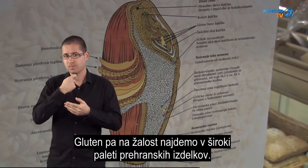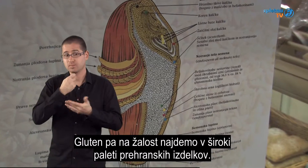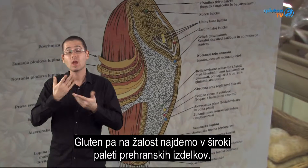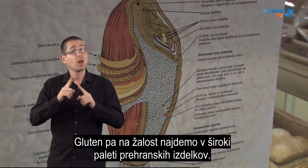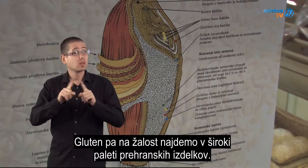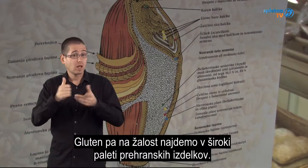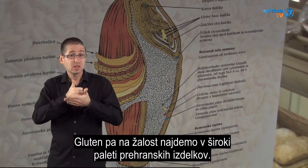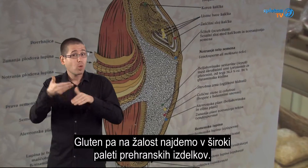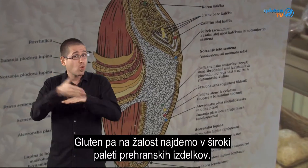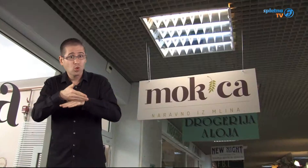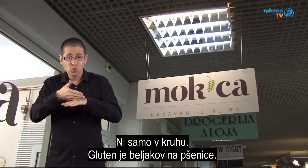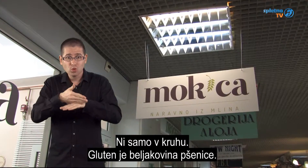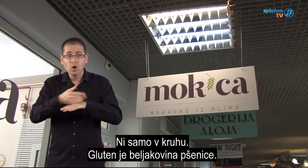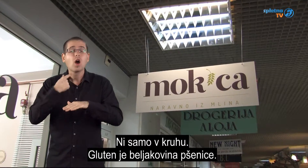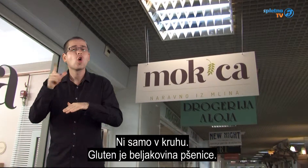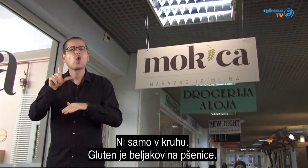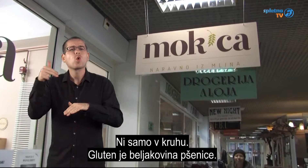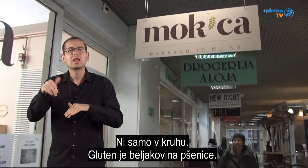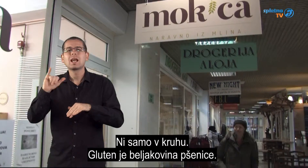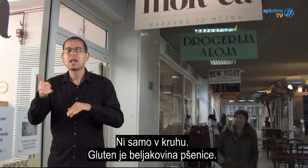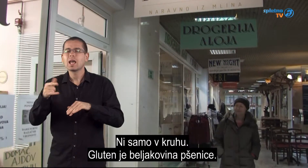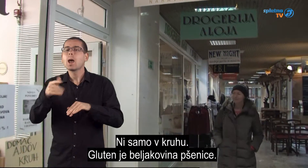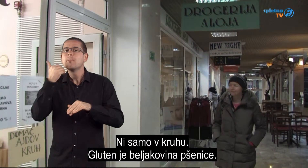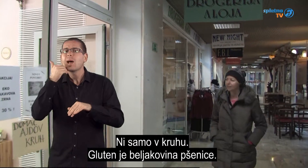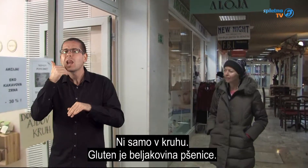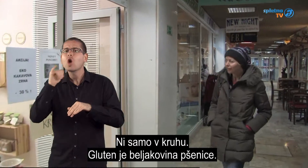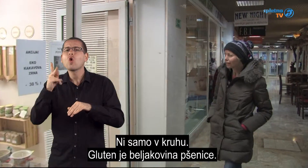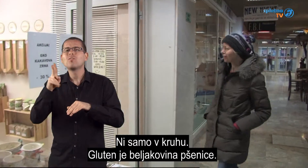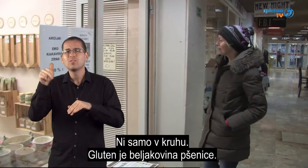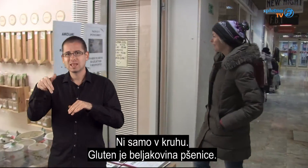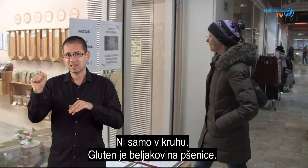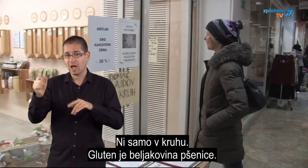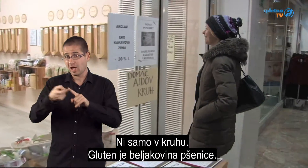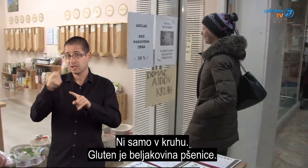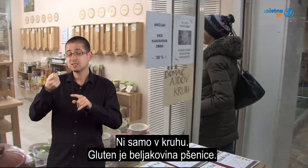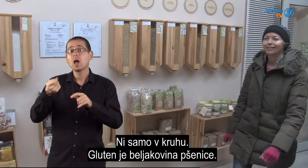izdelkov. Ne samo v pruhu, ker gluten je namrež boljakovina pšenice.